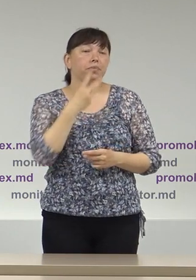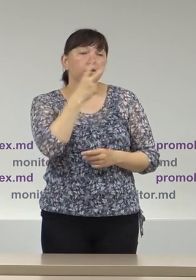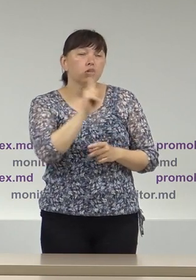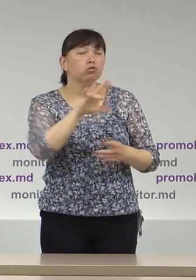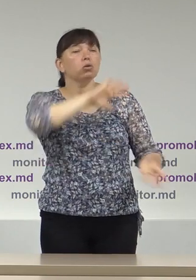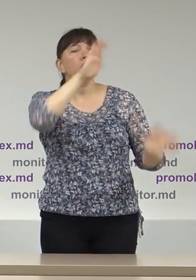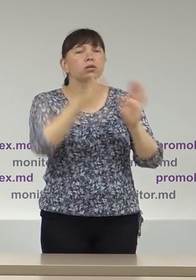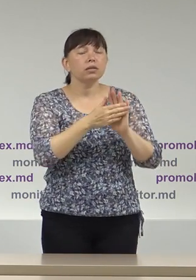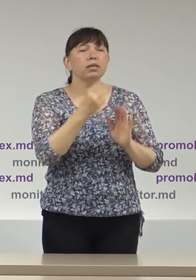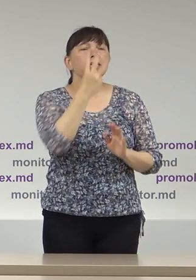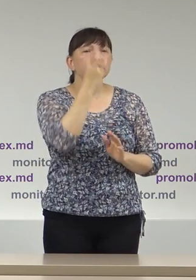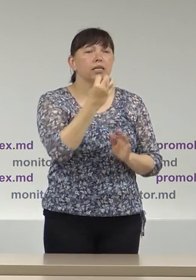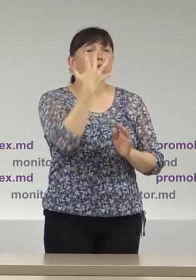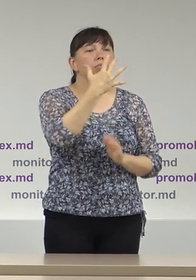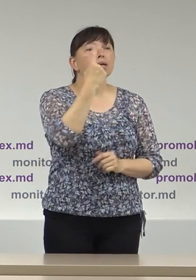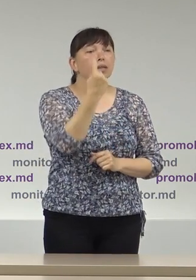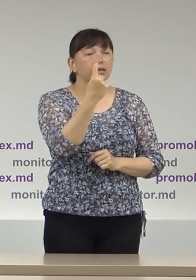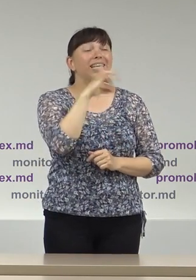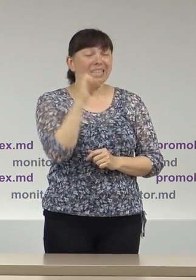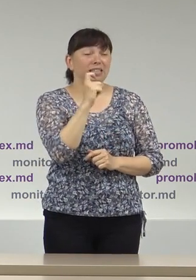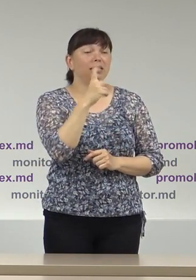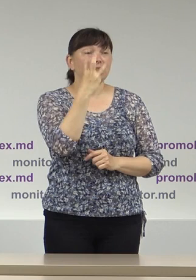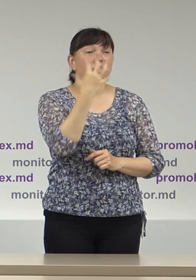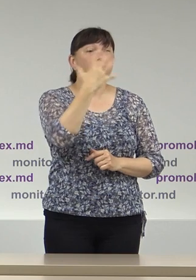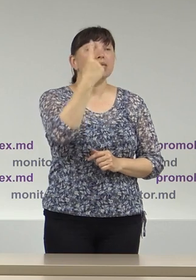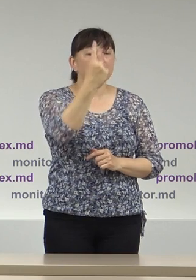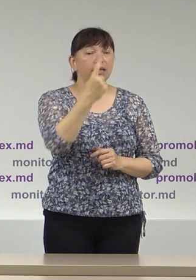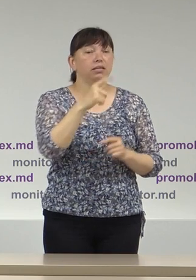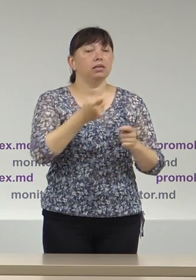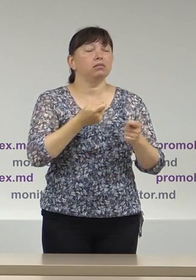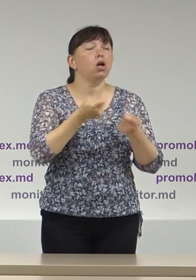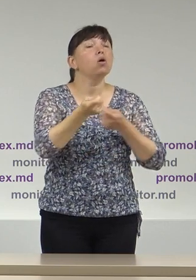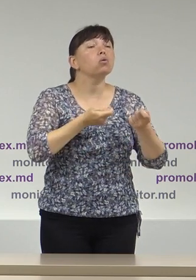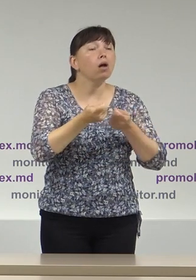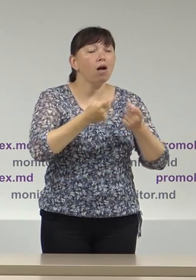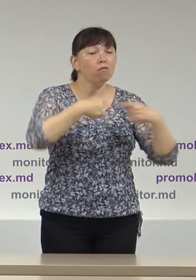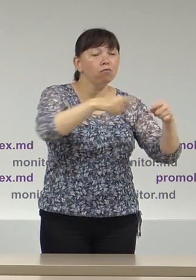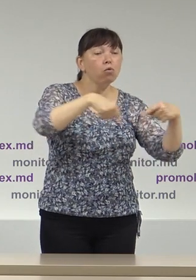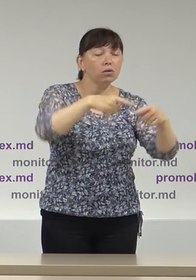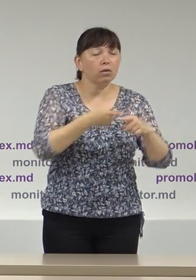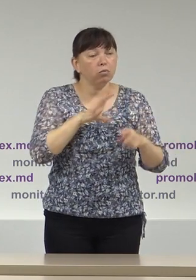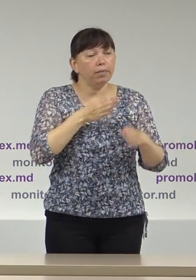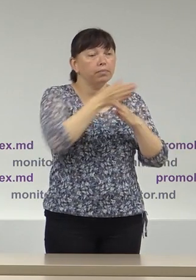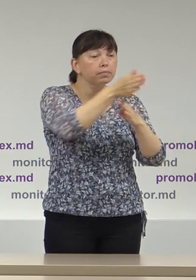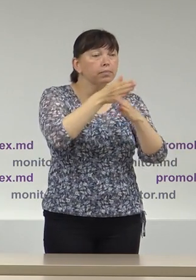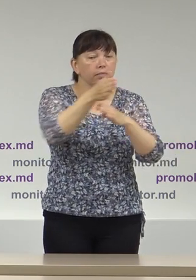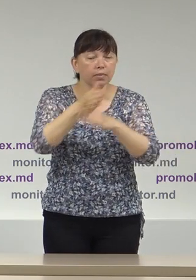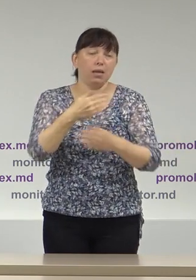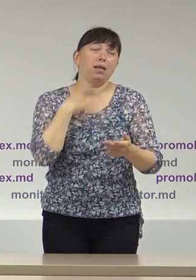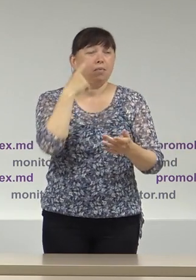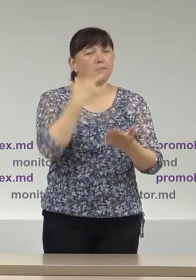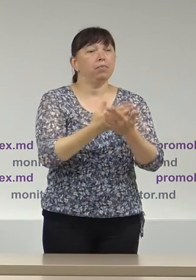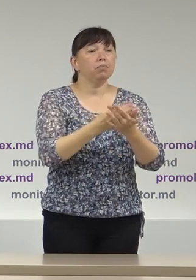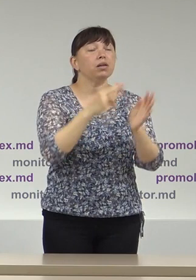totalul de 351 de administrații publice locale vizitate că în circa